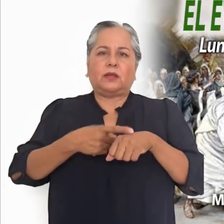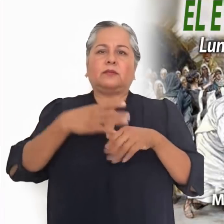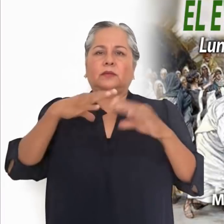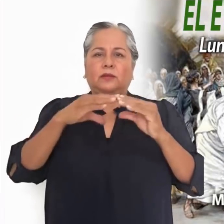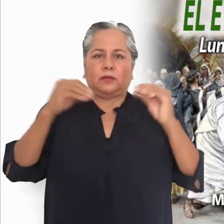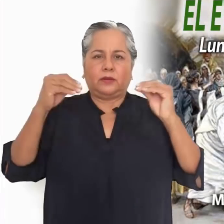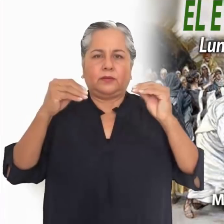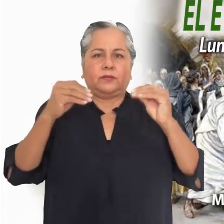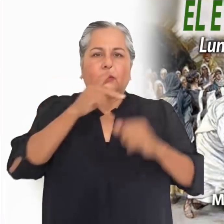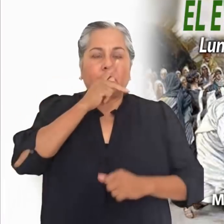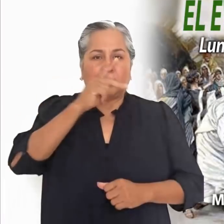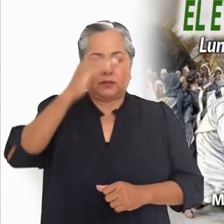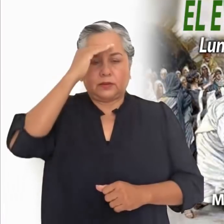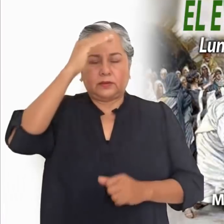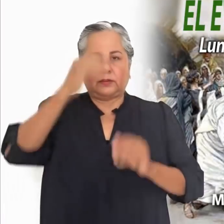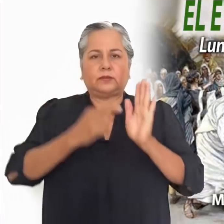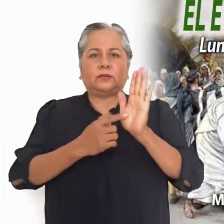Palabra del Señor